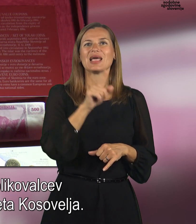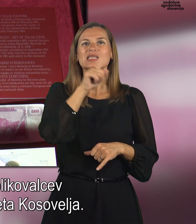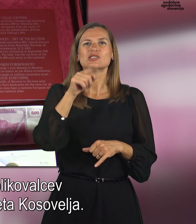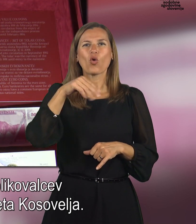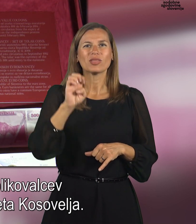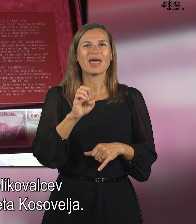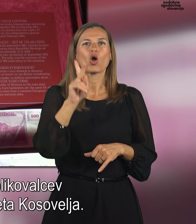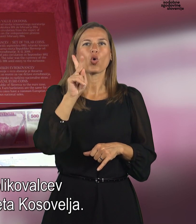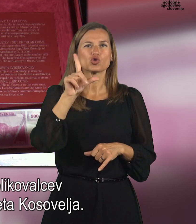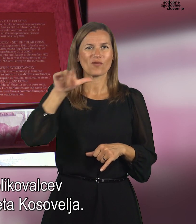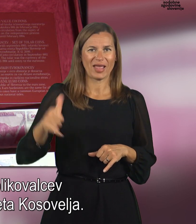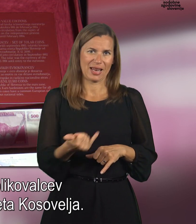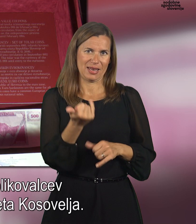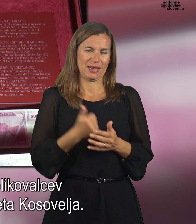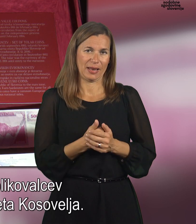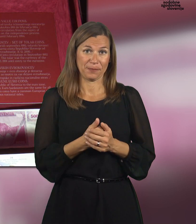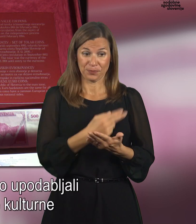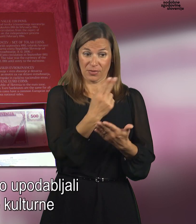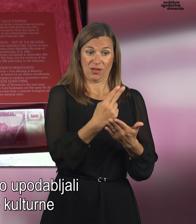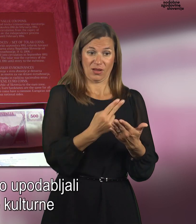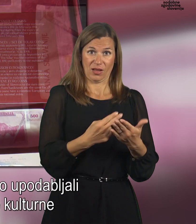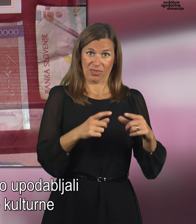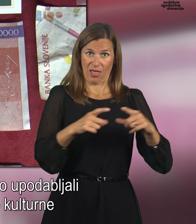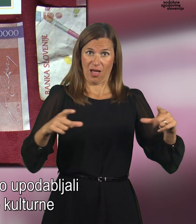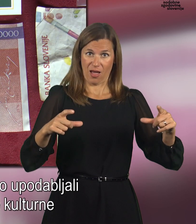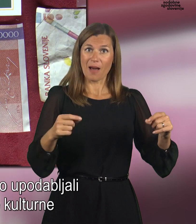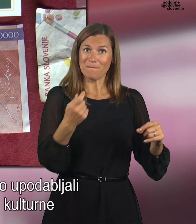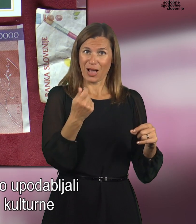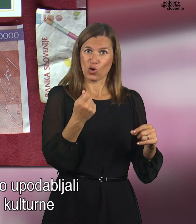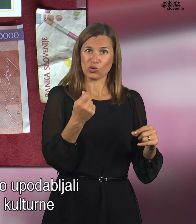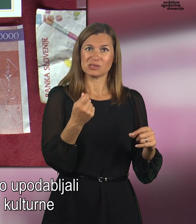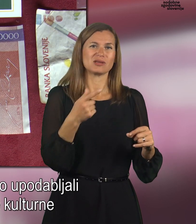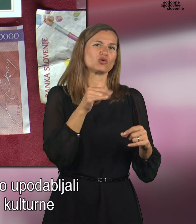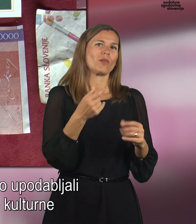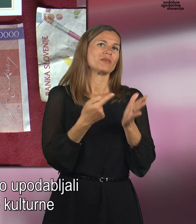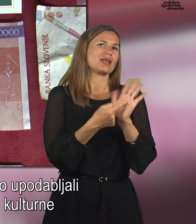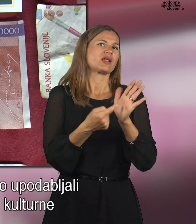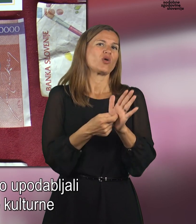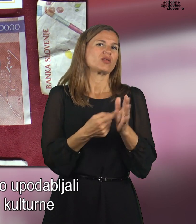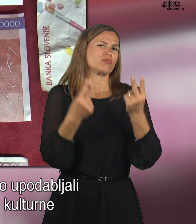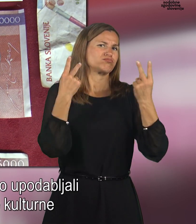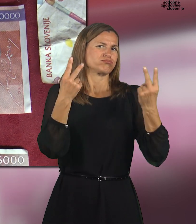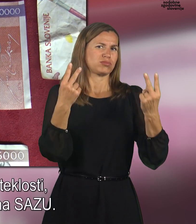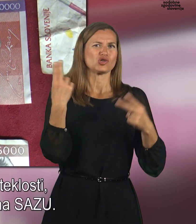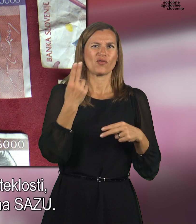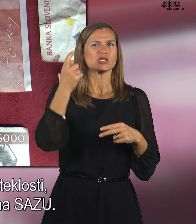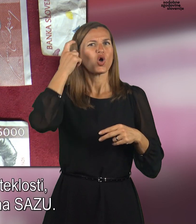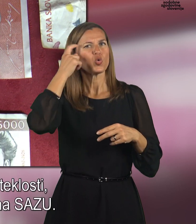Kosovelja. Like na bankovcih, ki so podabljali velikane slovenske kulturne in znanstvene